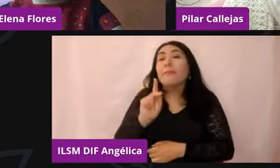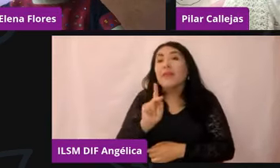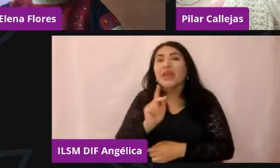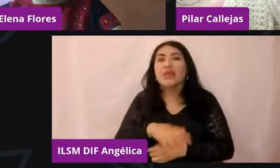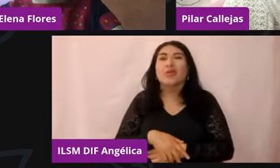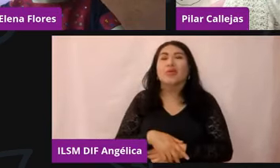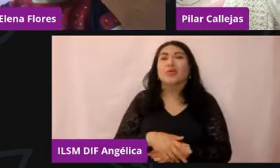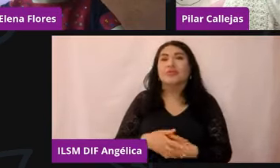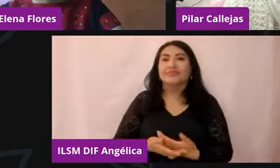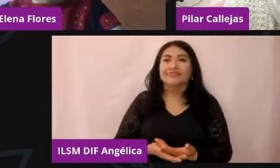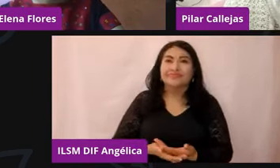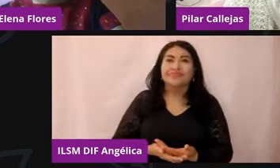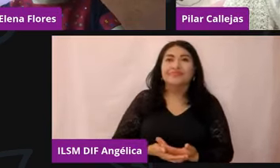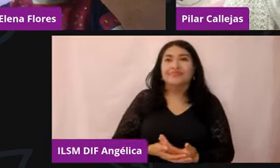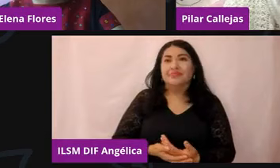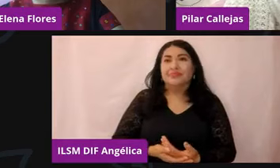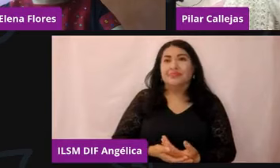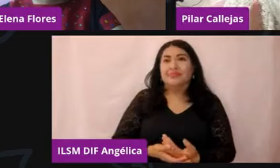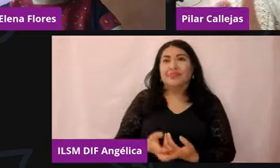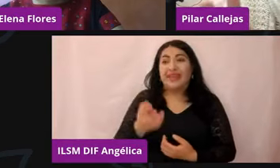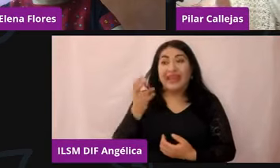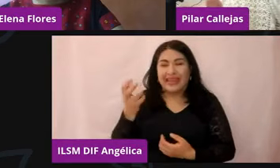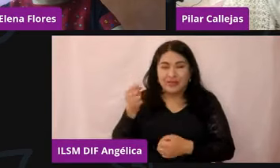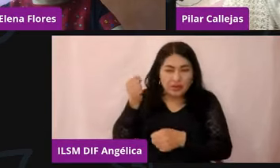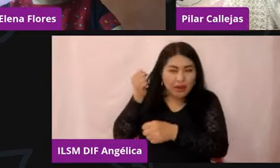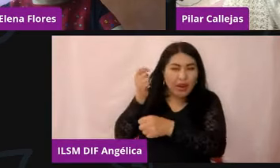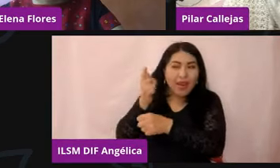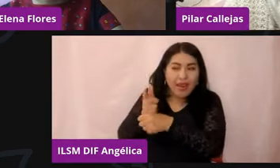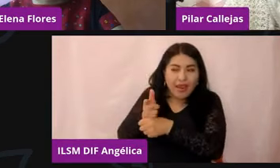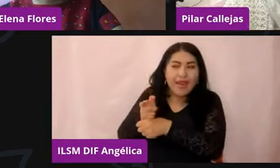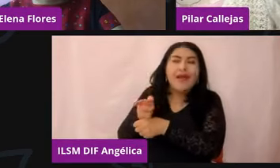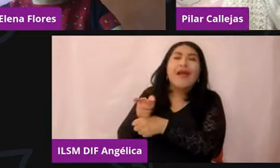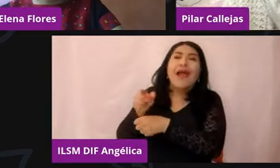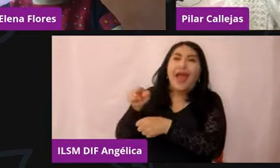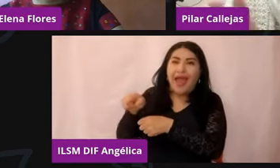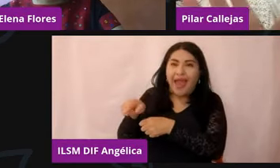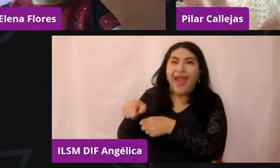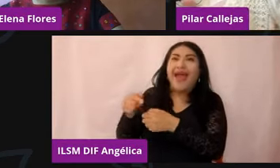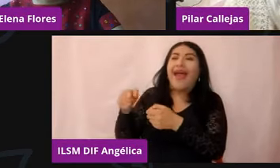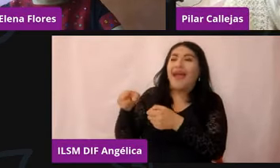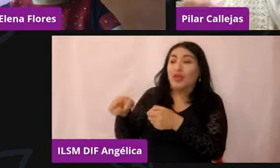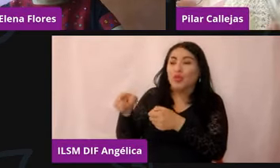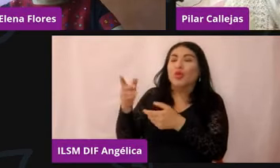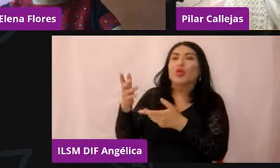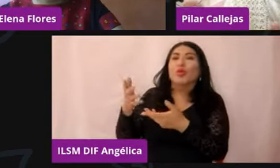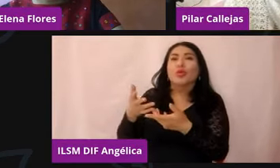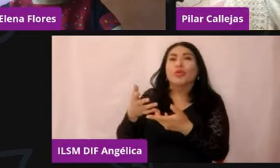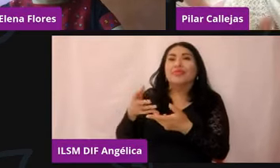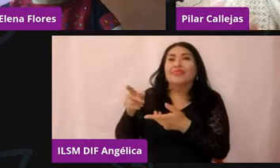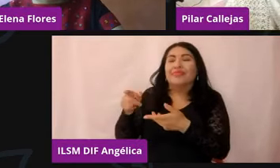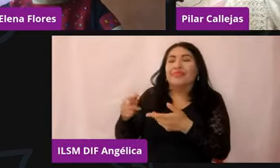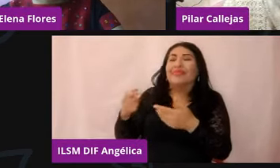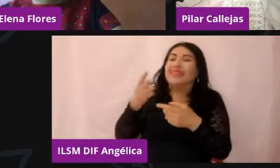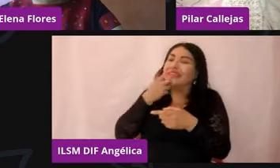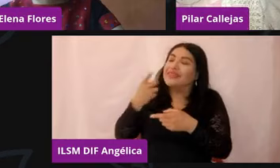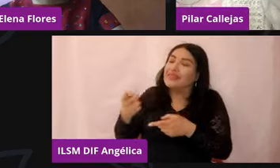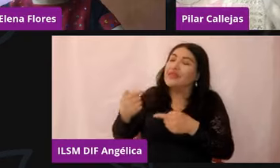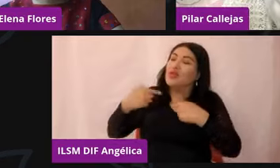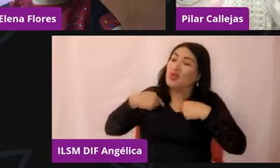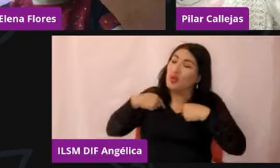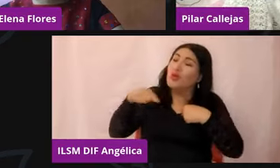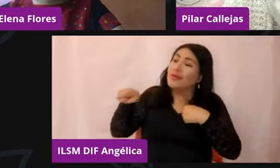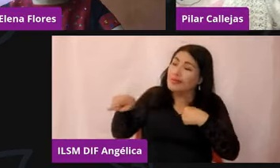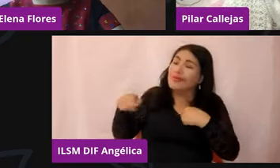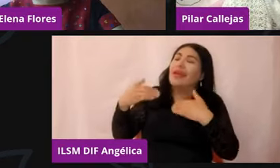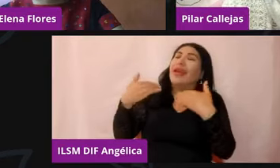ahí es como la pauta de darle apertura al adolescente y decirle y validar entiendo que es un proceso difícil,